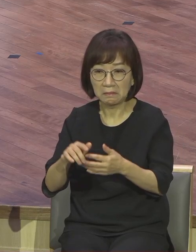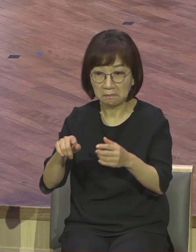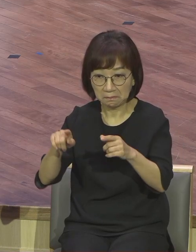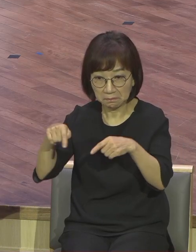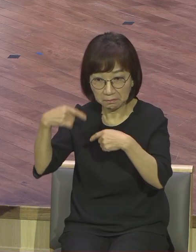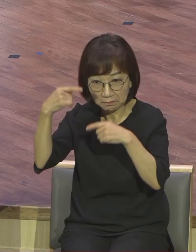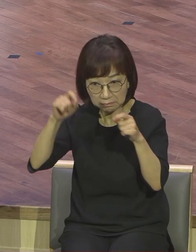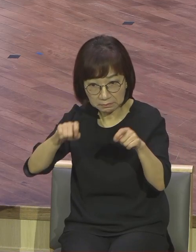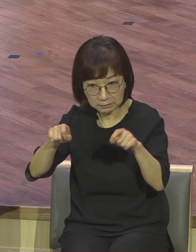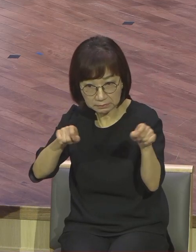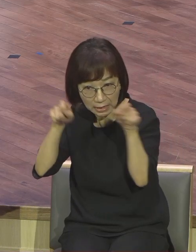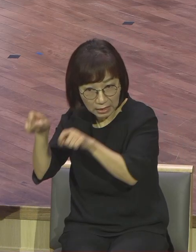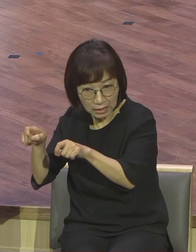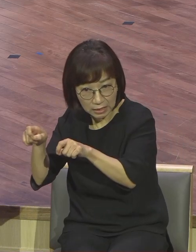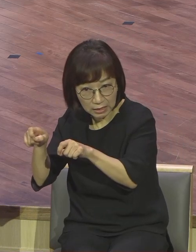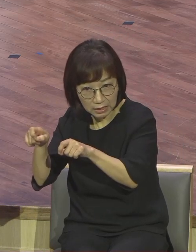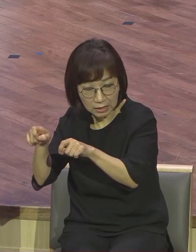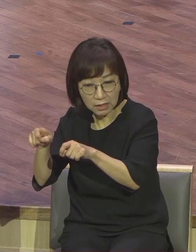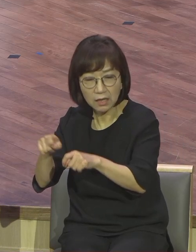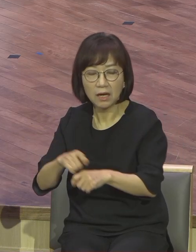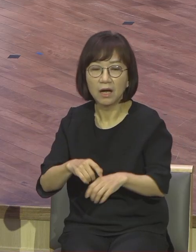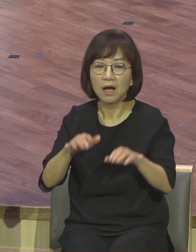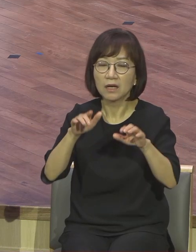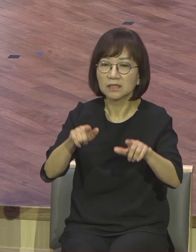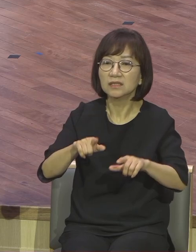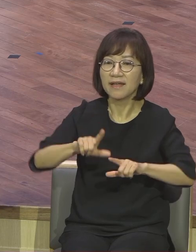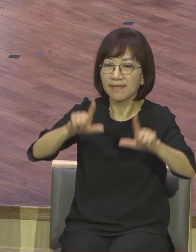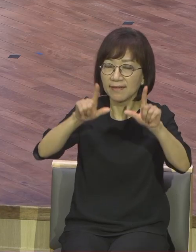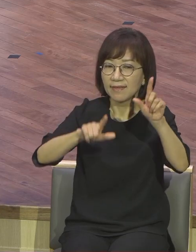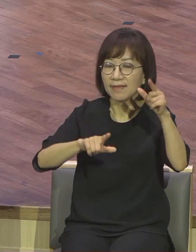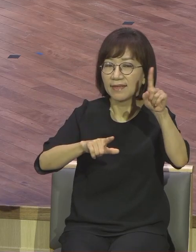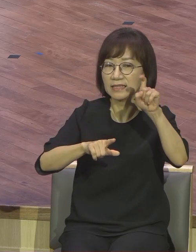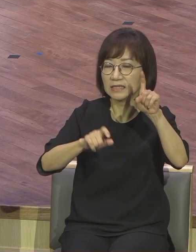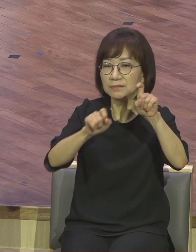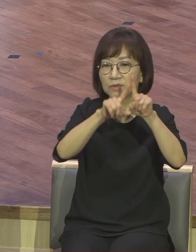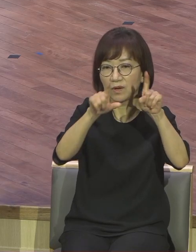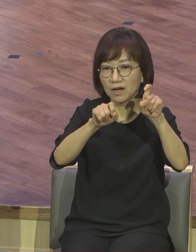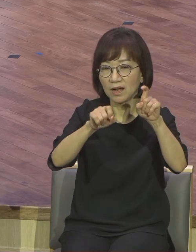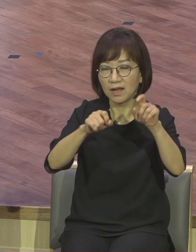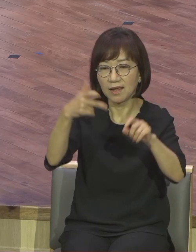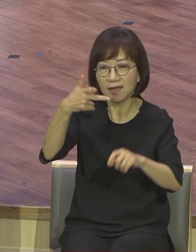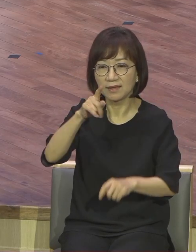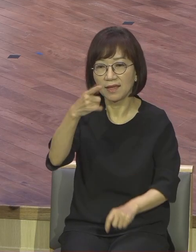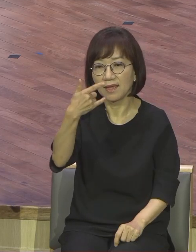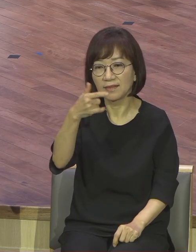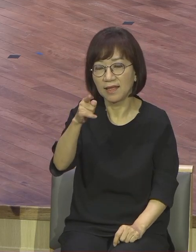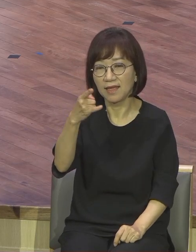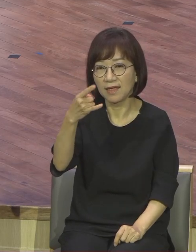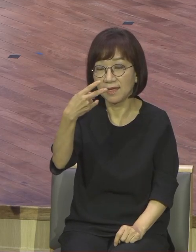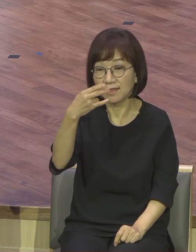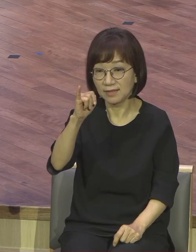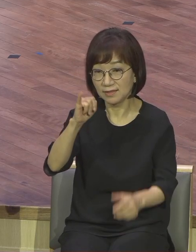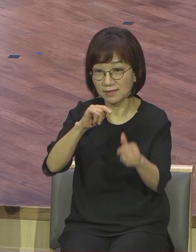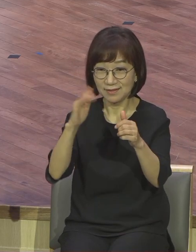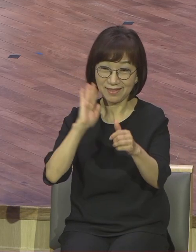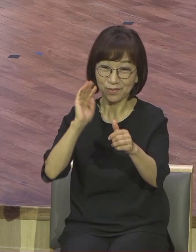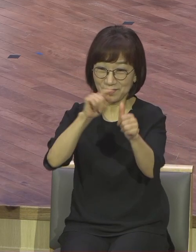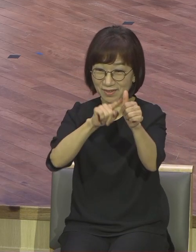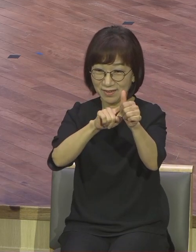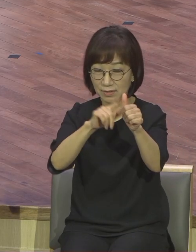왜냐하면 그 해 11월에 케네디가 암살을 당했기 때문입니다 빌리그람